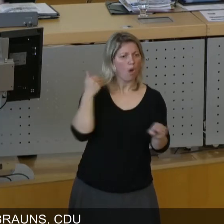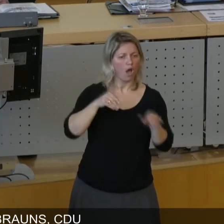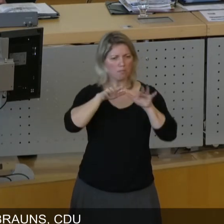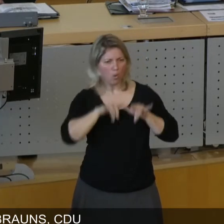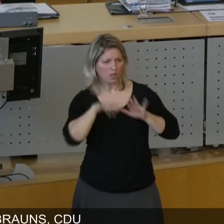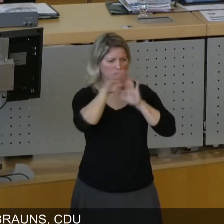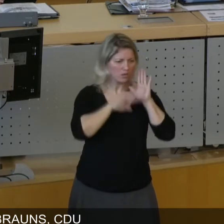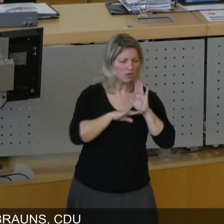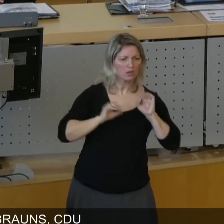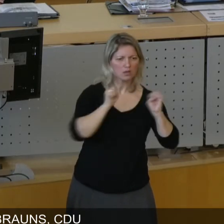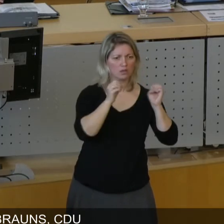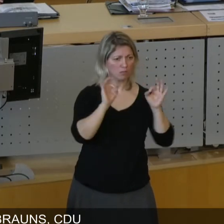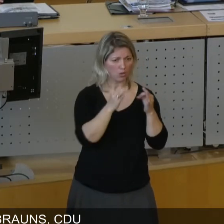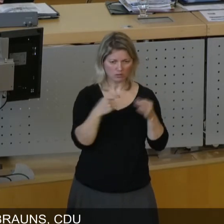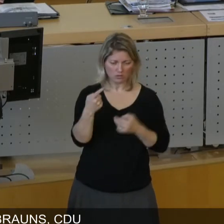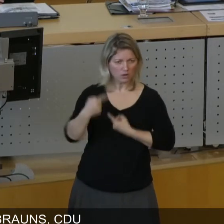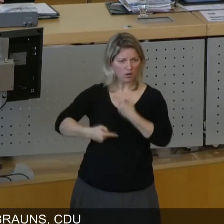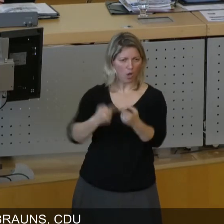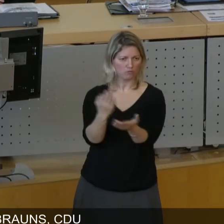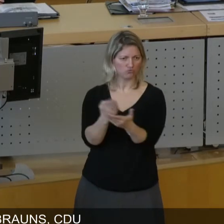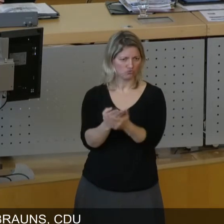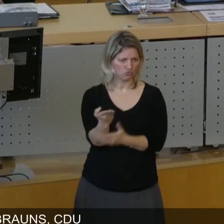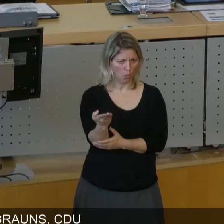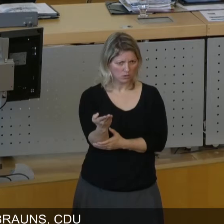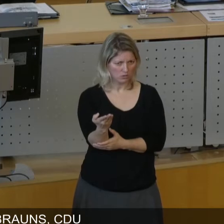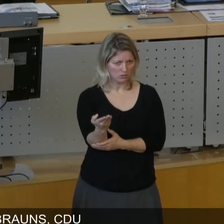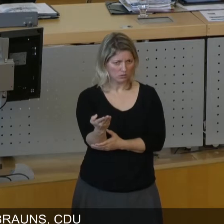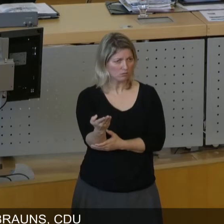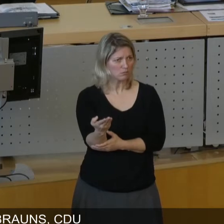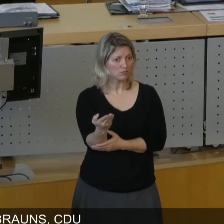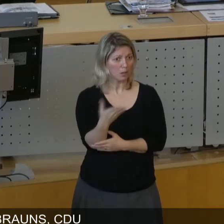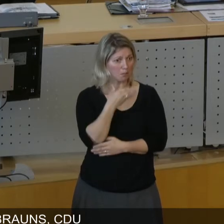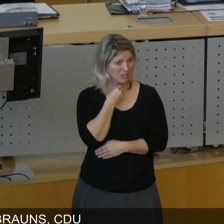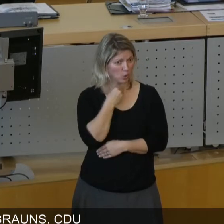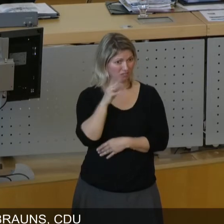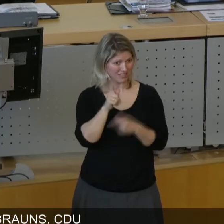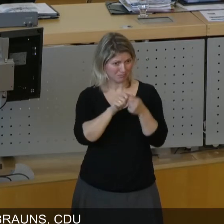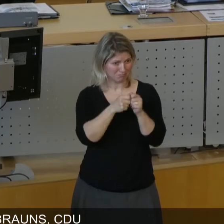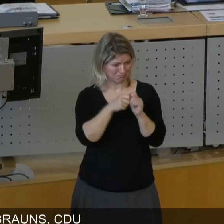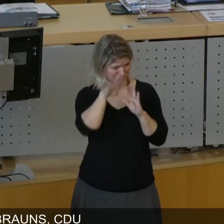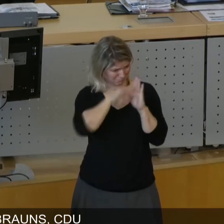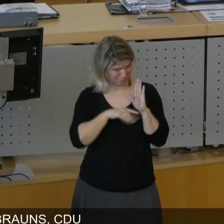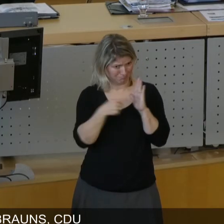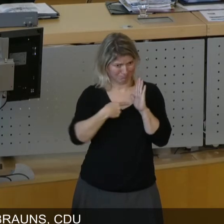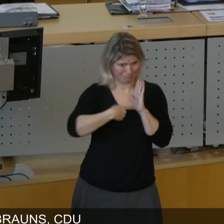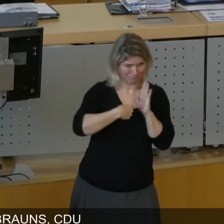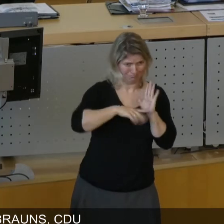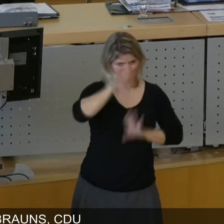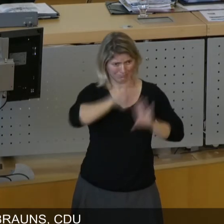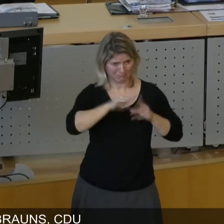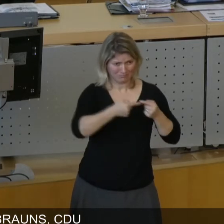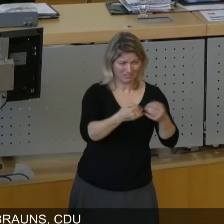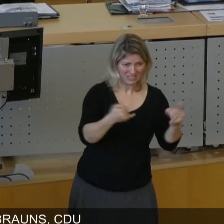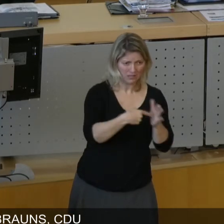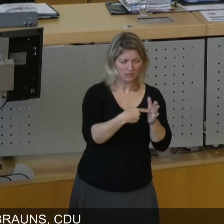sehr effektiv passiert. Wir haben überhaupt kein Regelungsbedürfnis dafür, meine Damen und Herren. Und